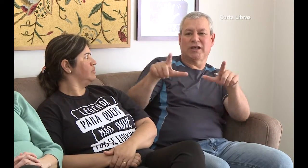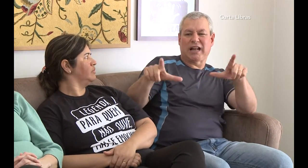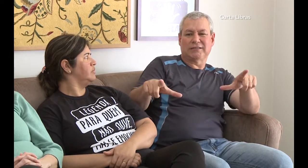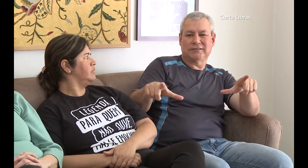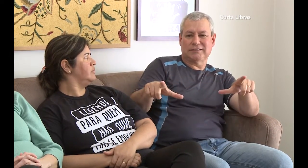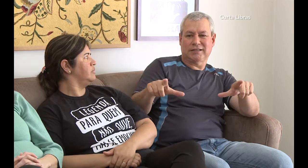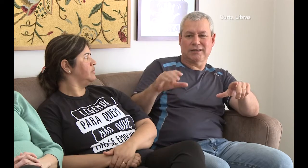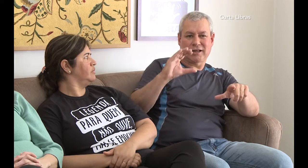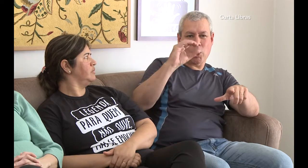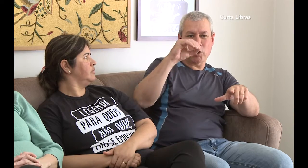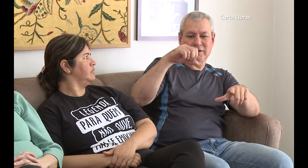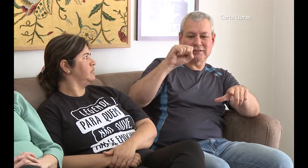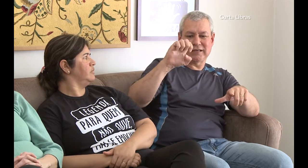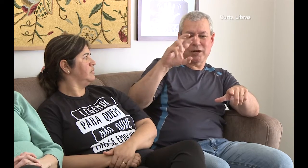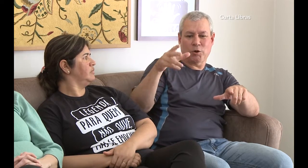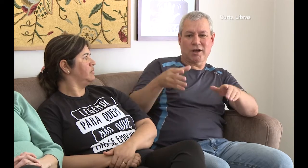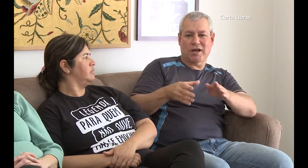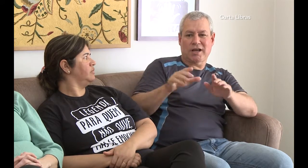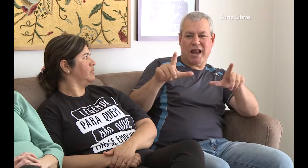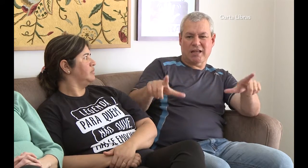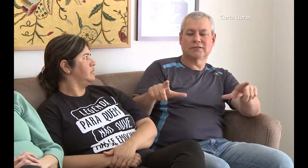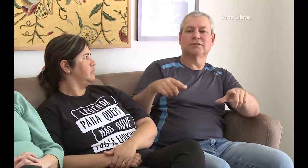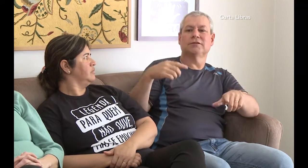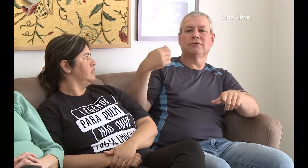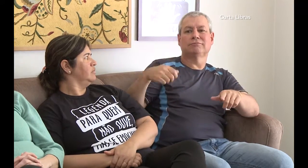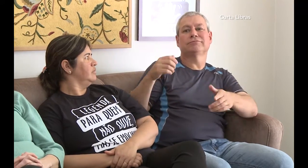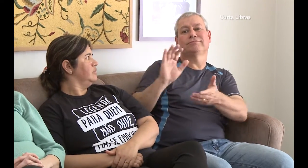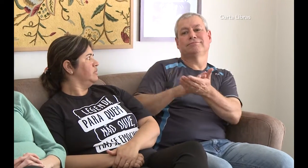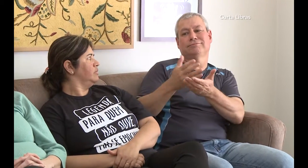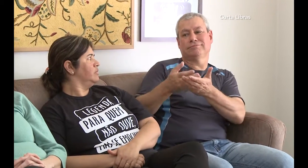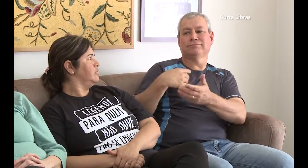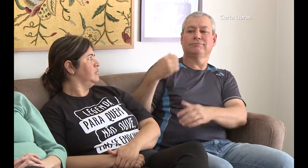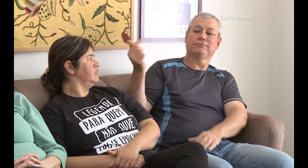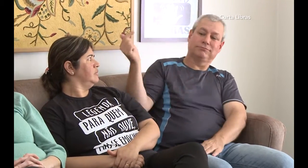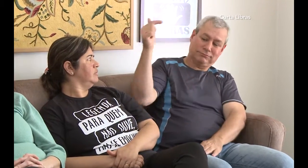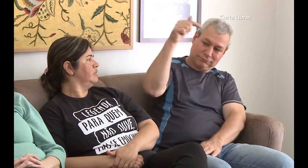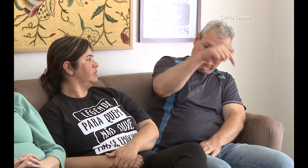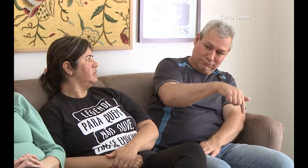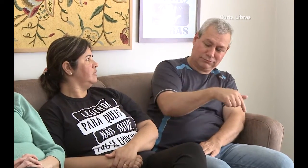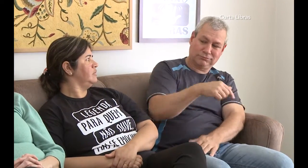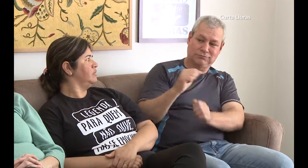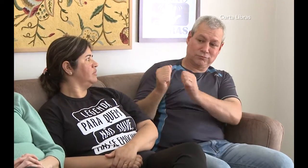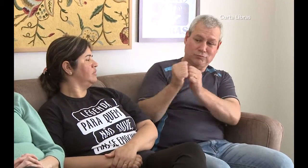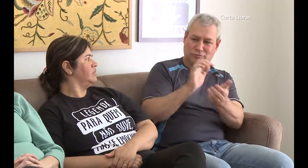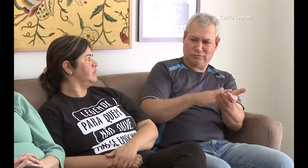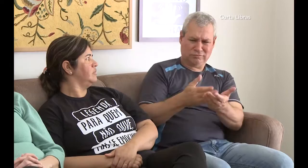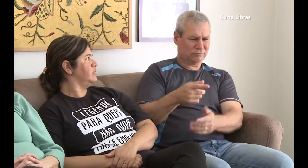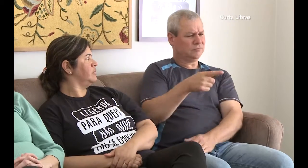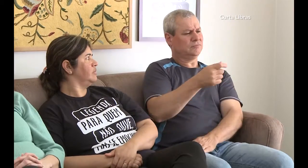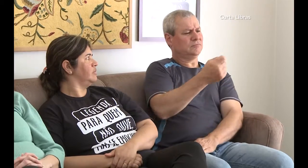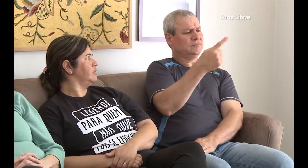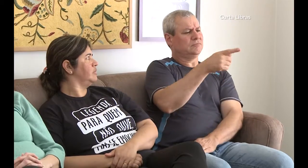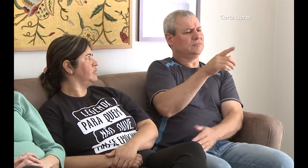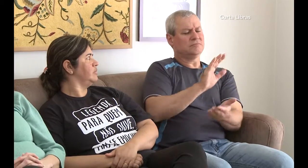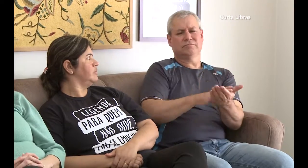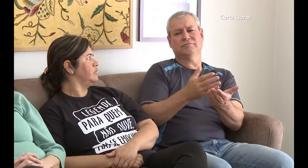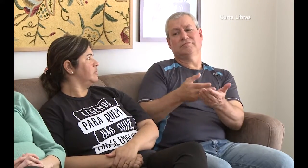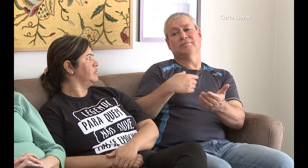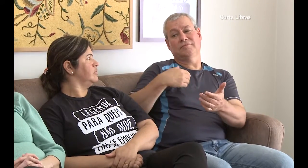classe, meu filho me acompanhava e os professores achavam estranho ele como intérprete. Então eu precisava explicar que meu filho que